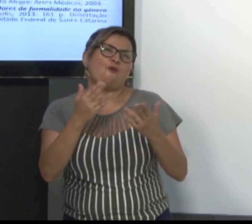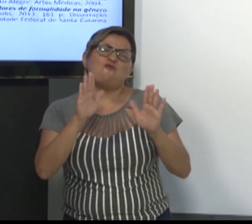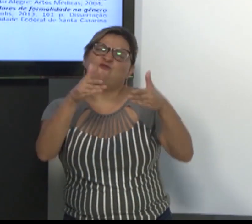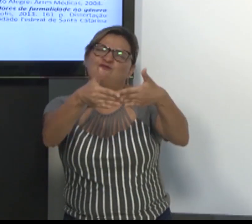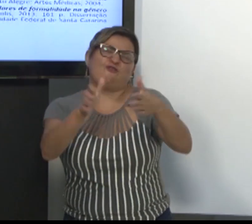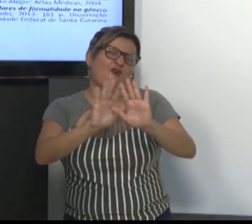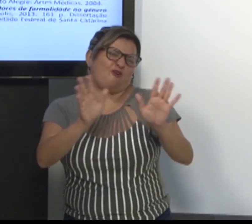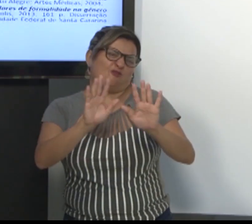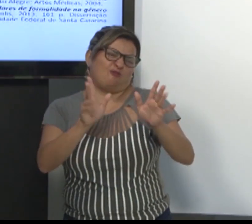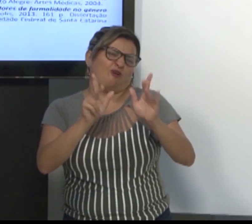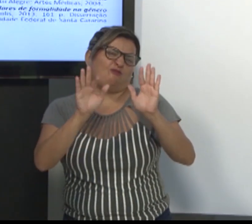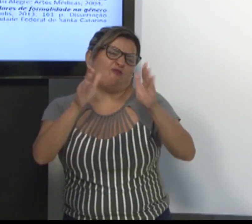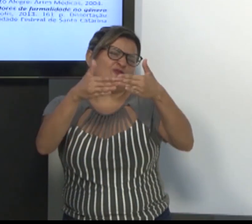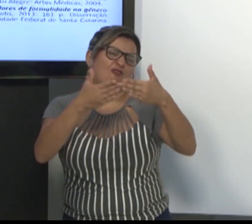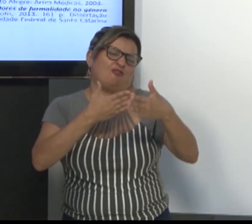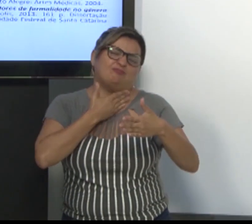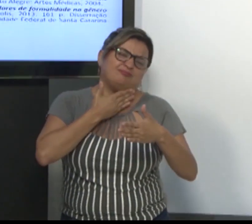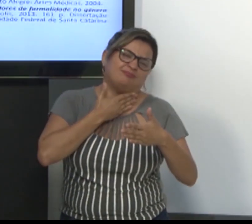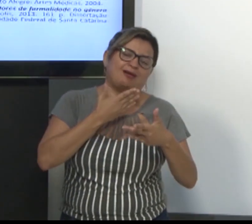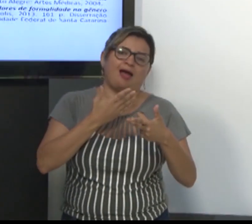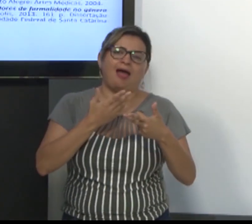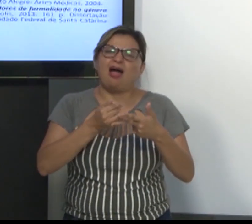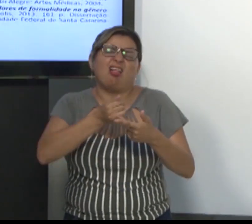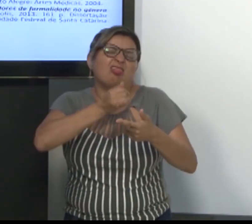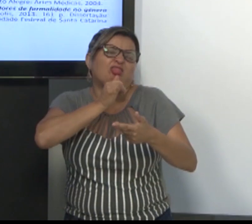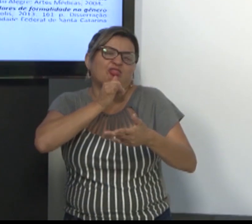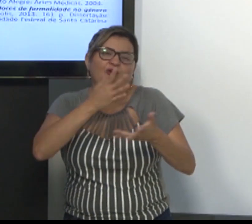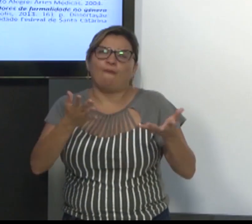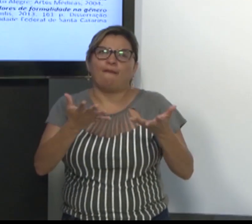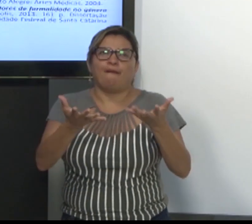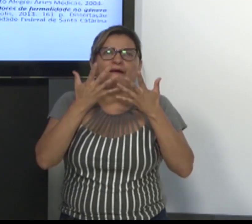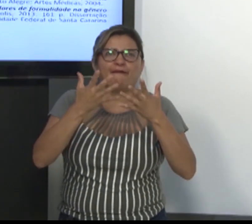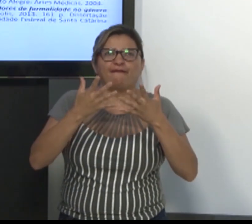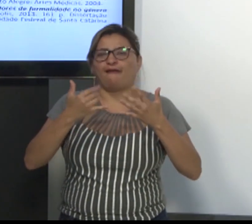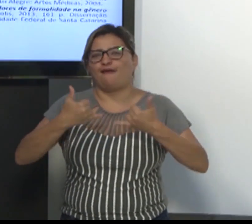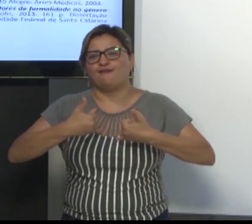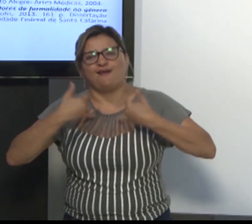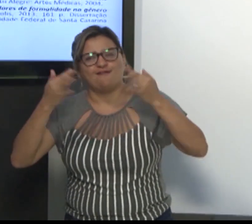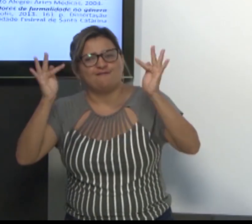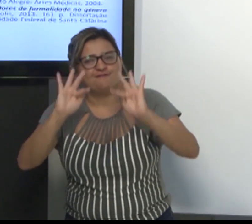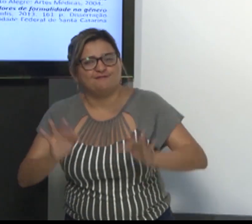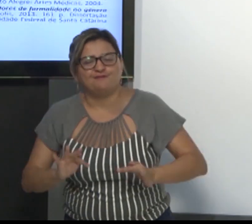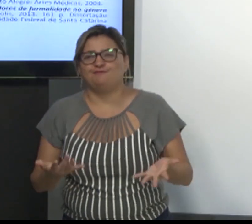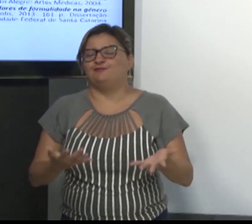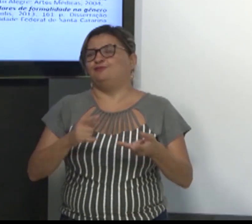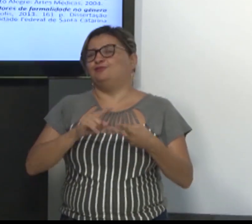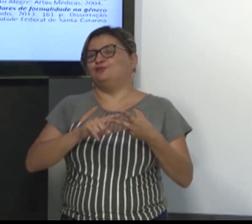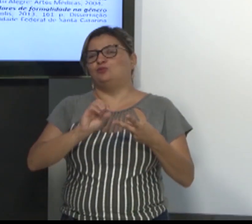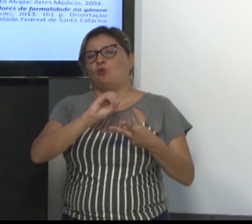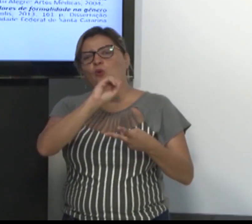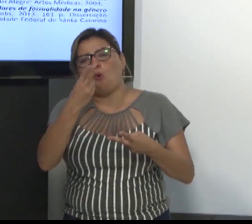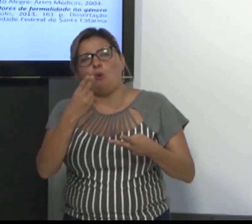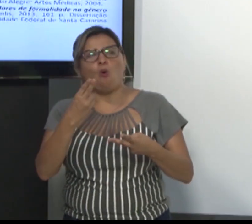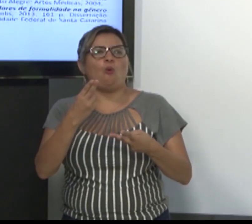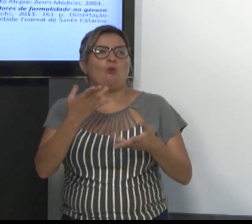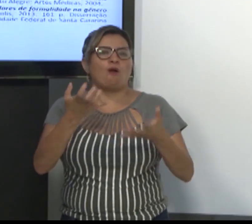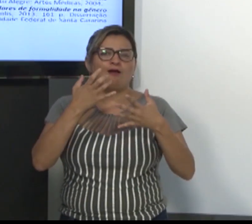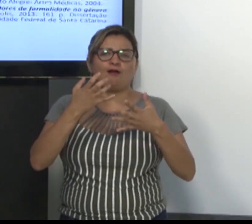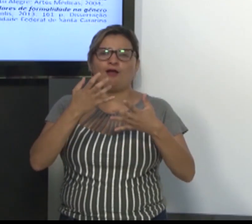podem me pedir ajuda também. Aproveitem bate-papo, como, por exemplo,